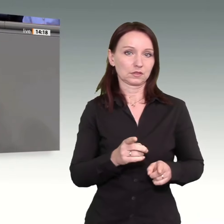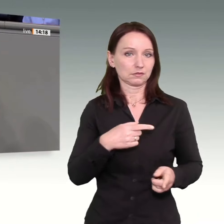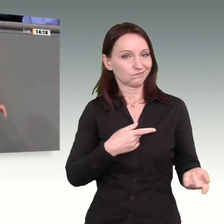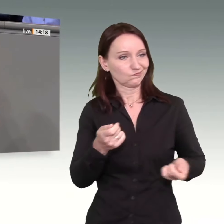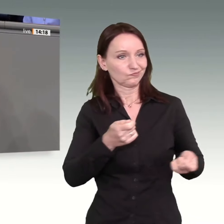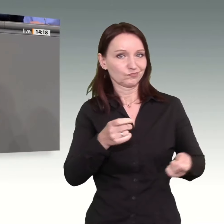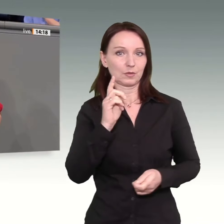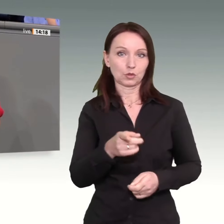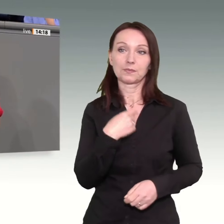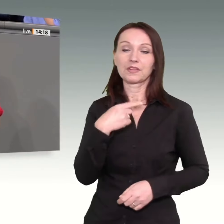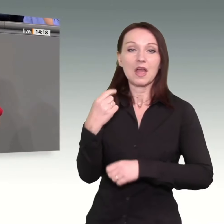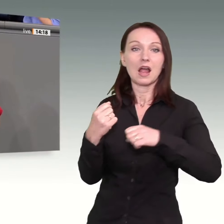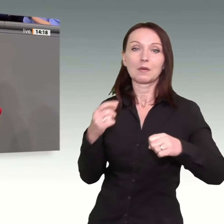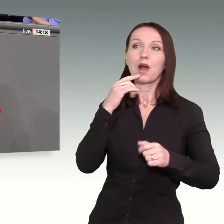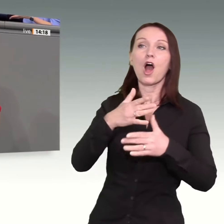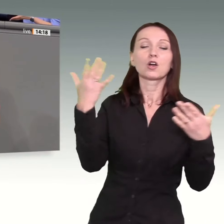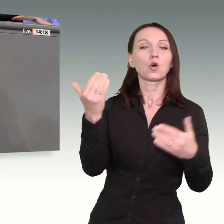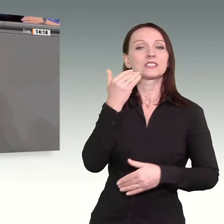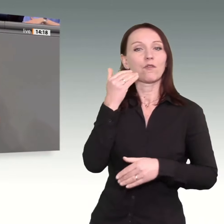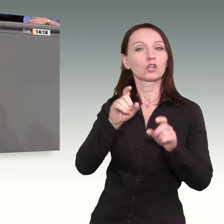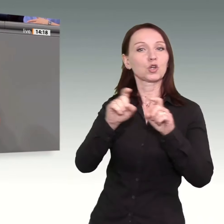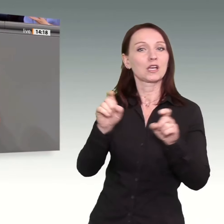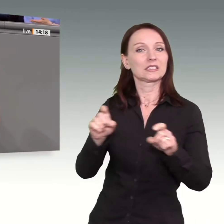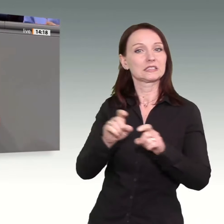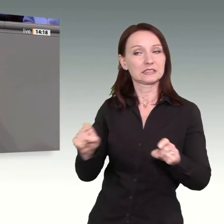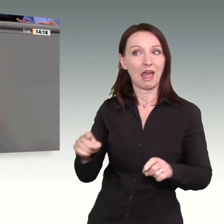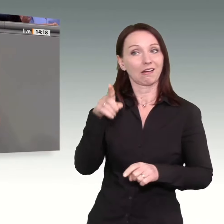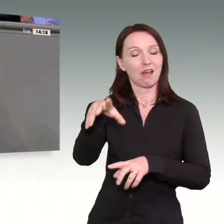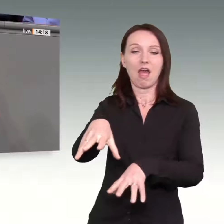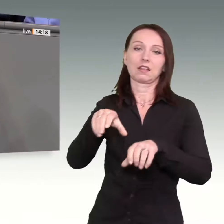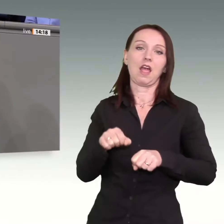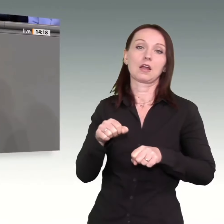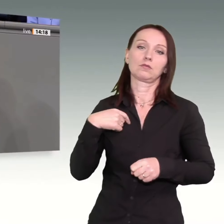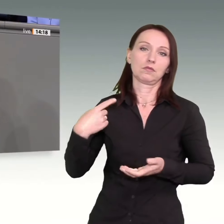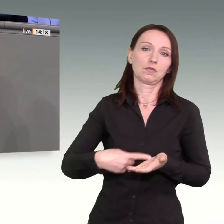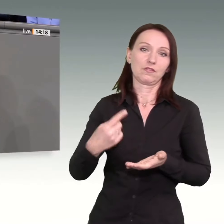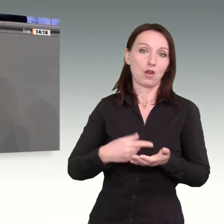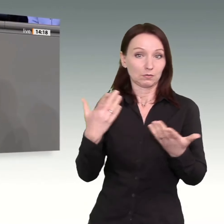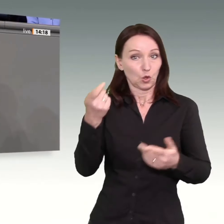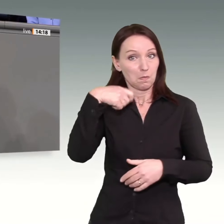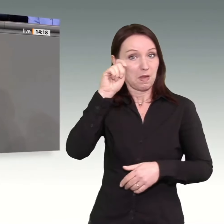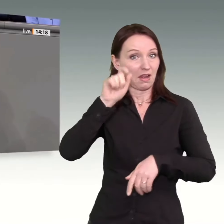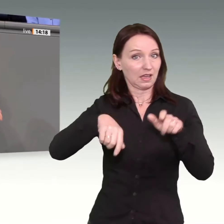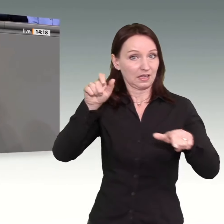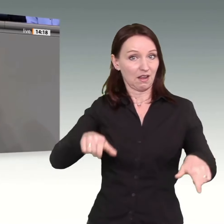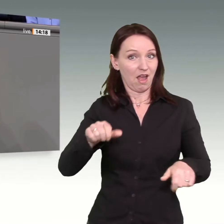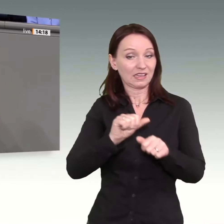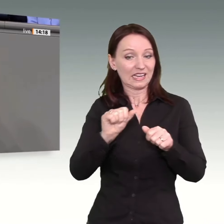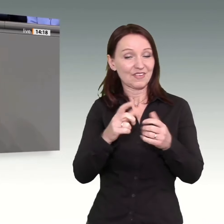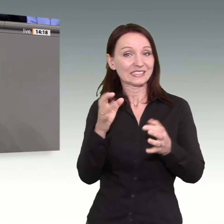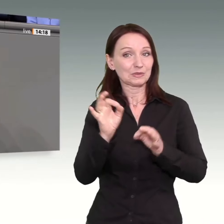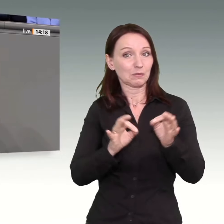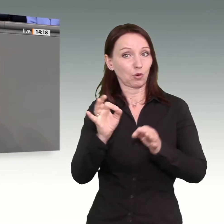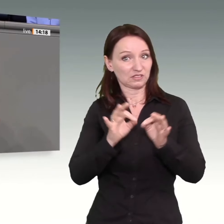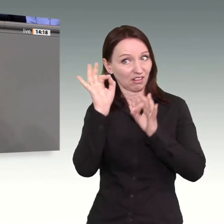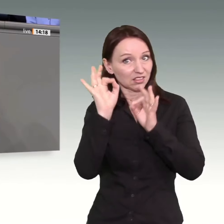fast 70 Prozent, eindrucksvoll in einer Volksabstimmung gefordert haben. Und ich sage Ihnen, es ist eine Schande, dass CDU